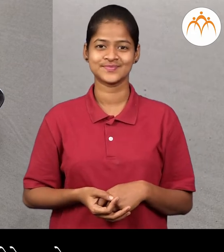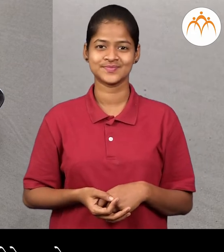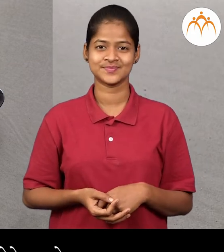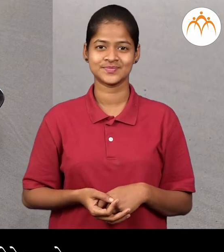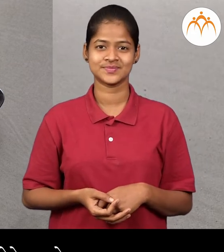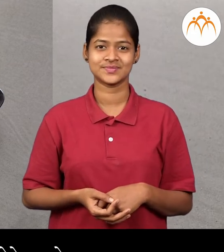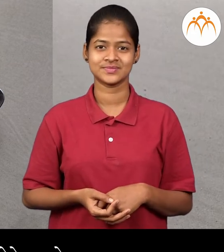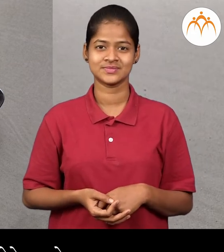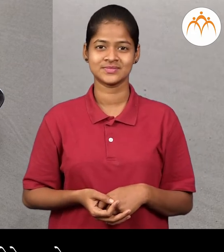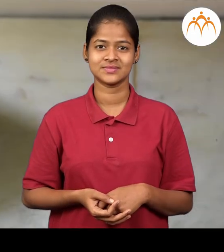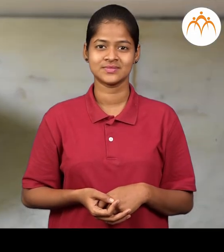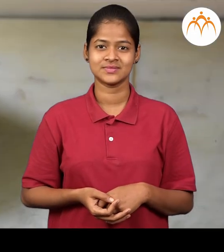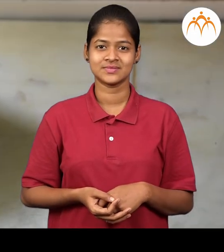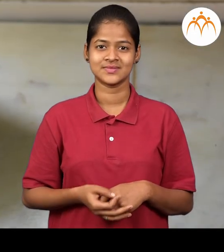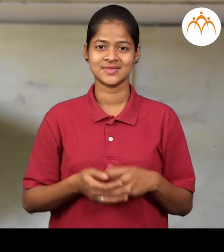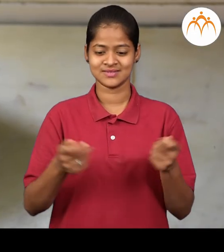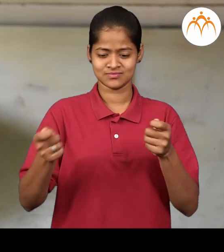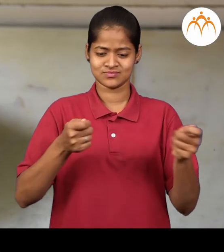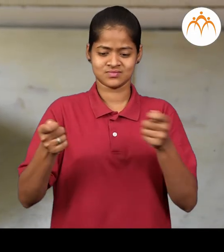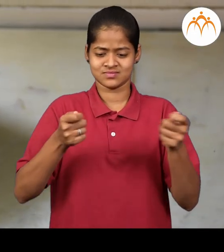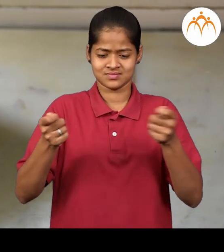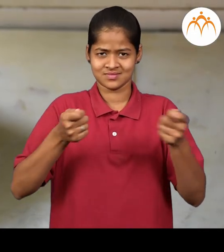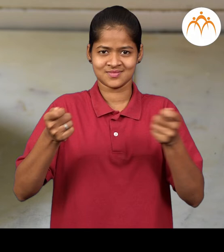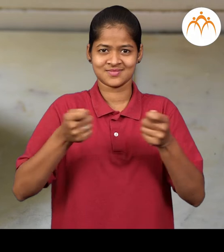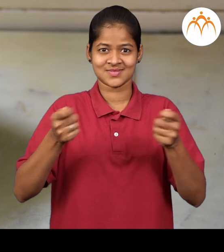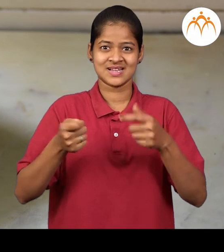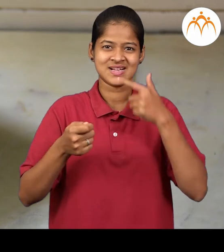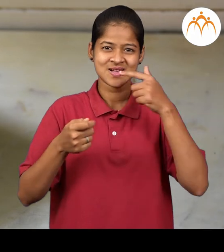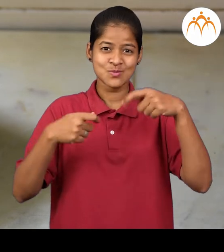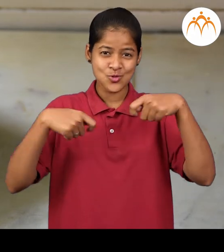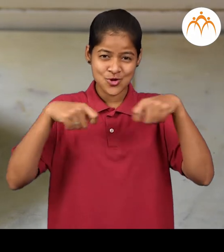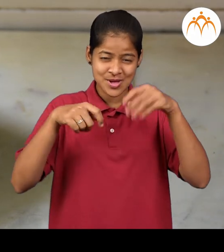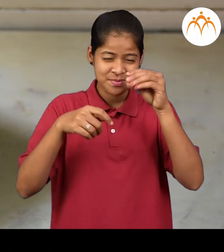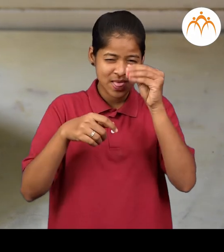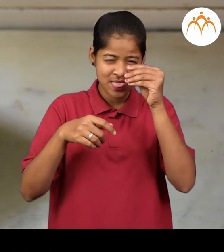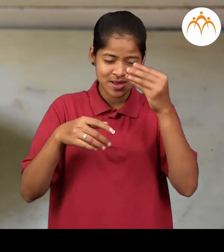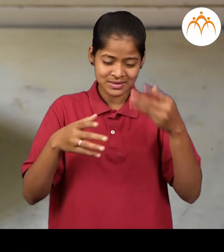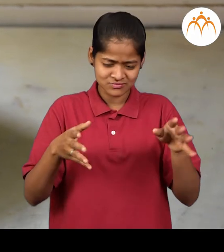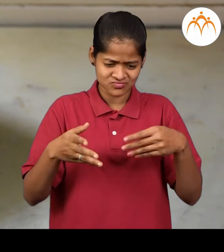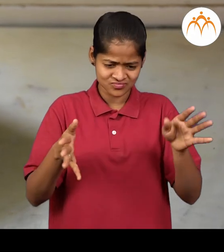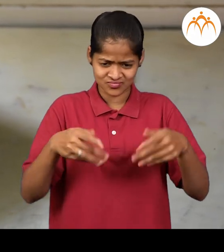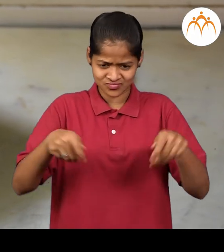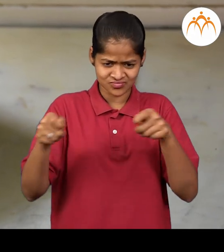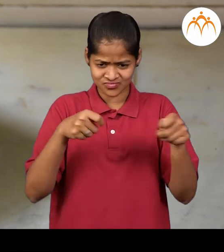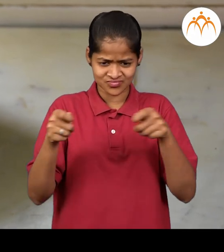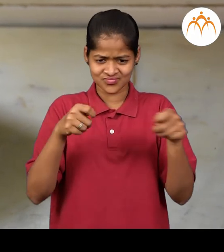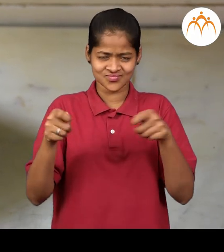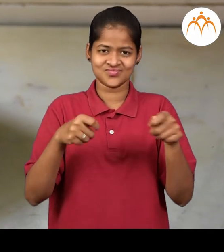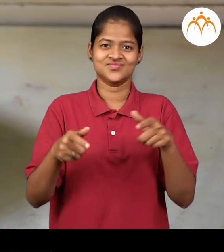चालनी चालनीने पीठ चालतात